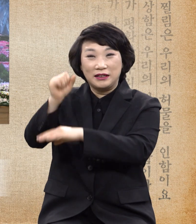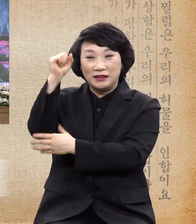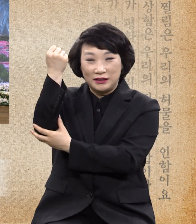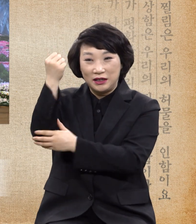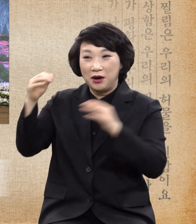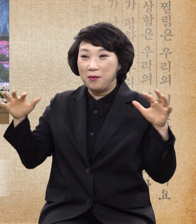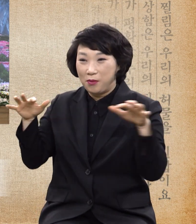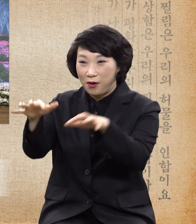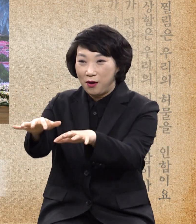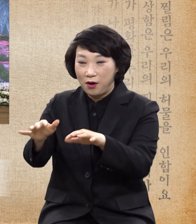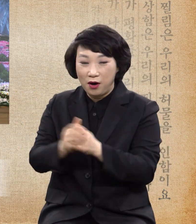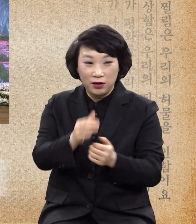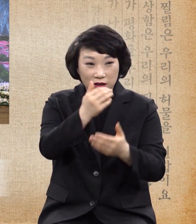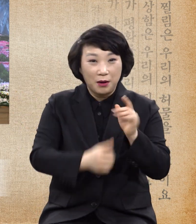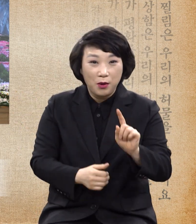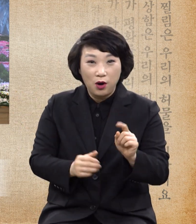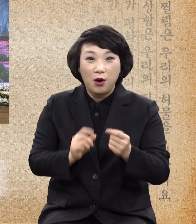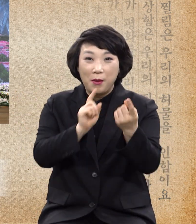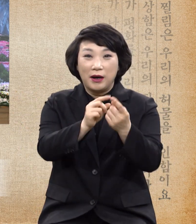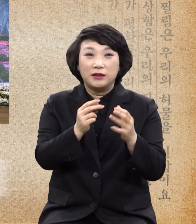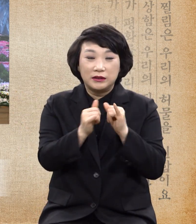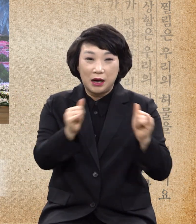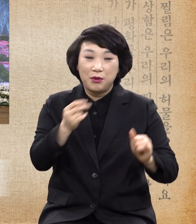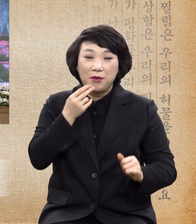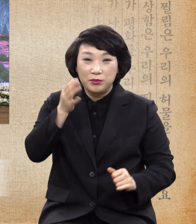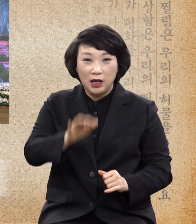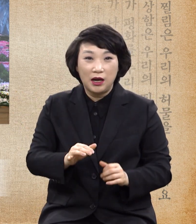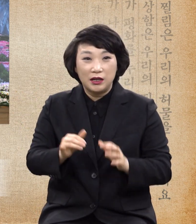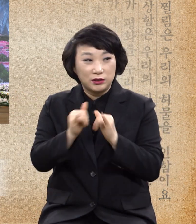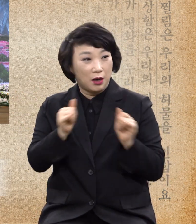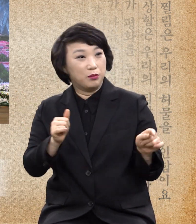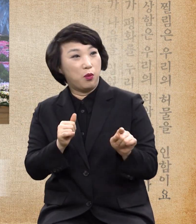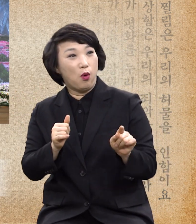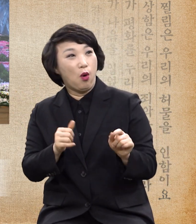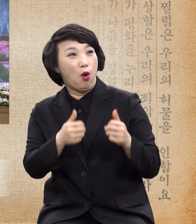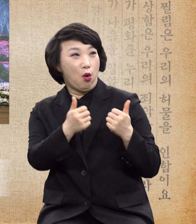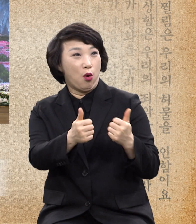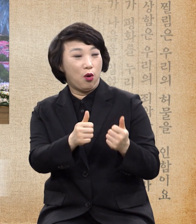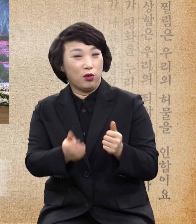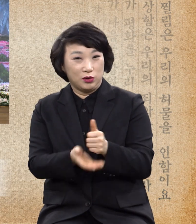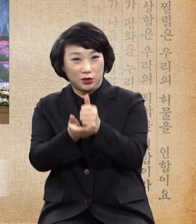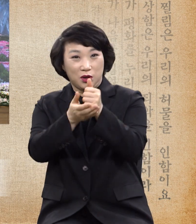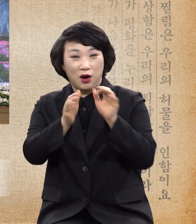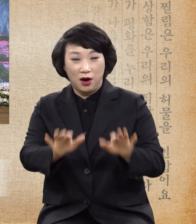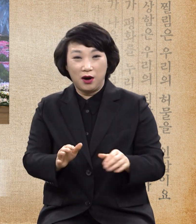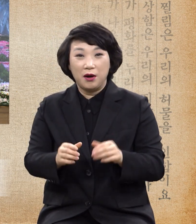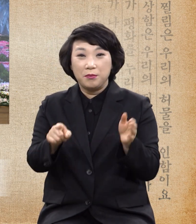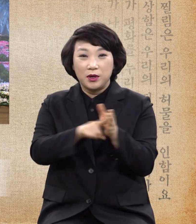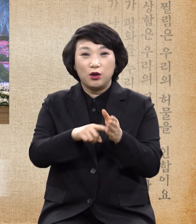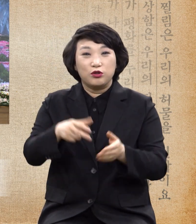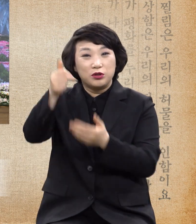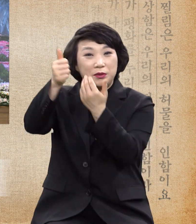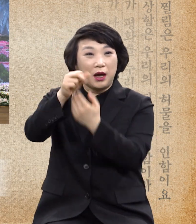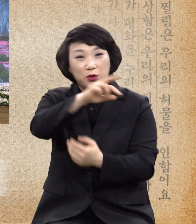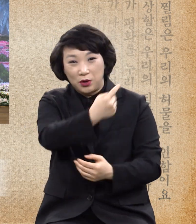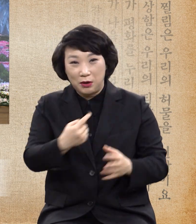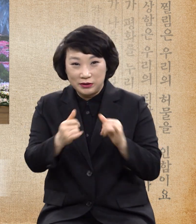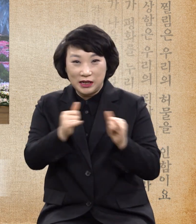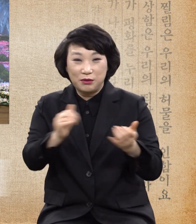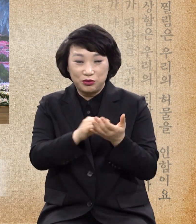상종하는 사람이 없으나 백성이 칭송이 하더라 믿고 죽게로 나오는 자가 더 많으니 남녀의 큰 무리더라